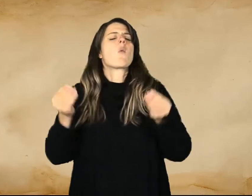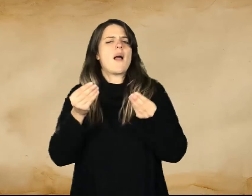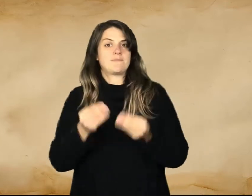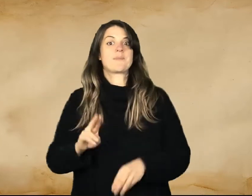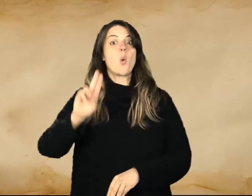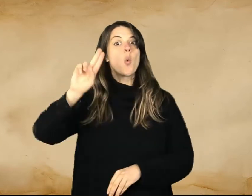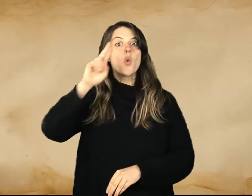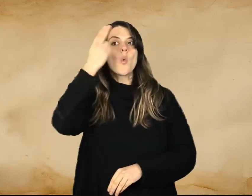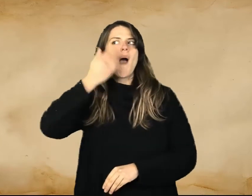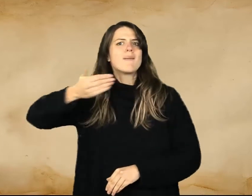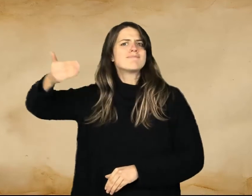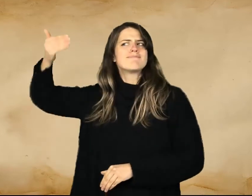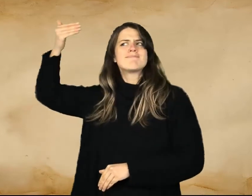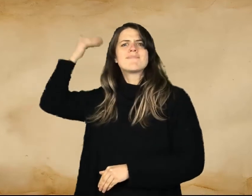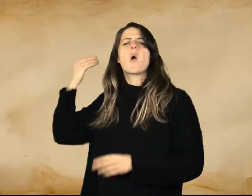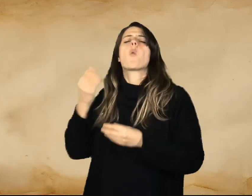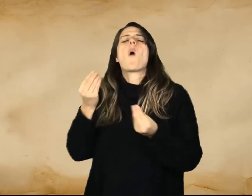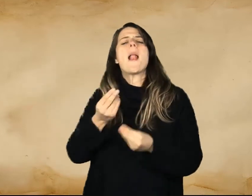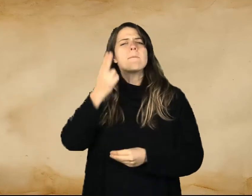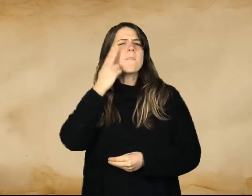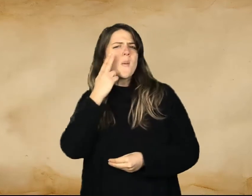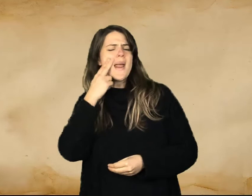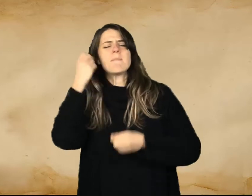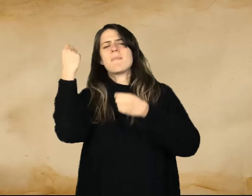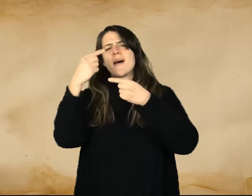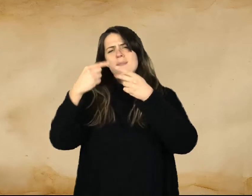sobre el pasado de Uruguay y cuenta los problemas que existían en aquella época.